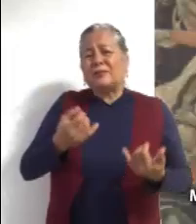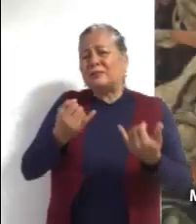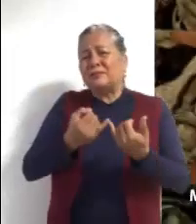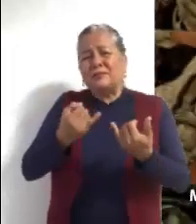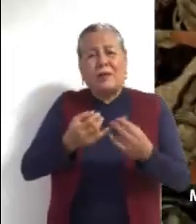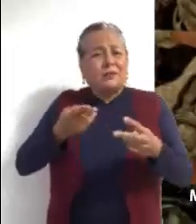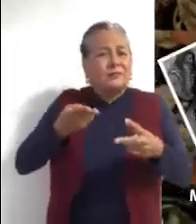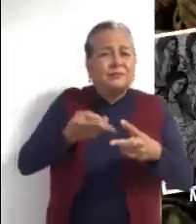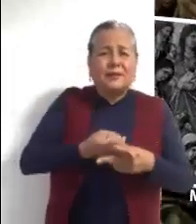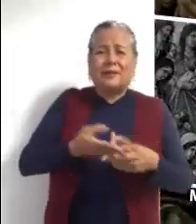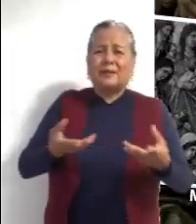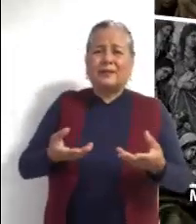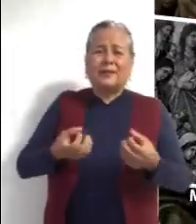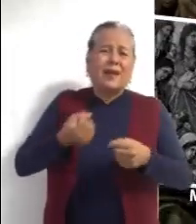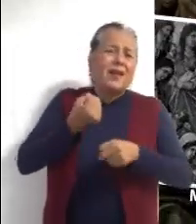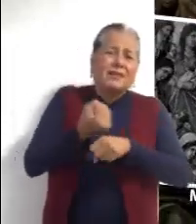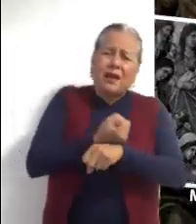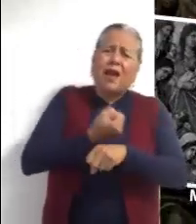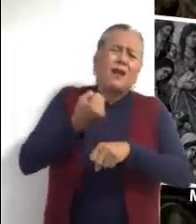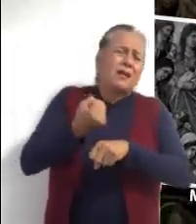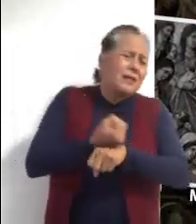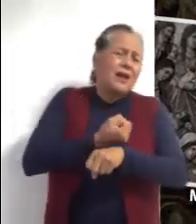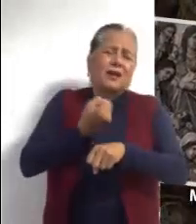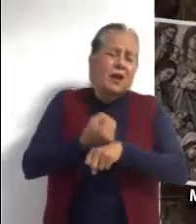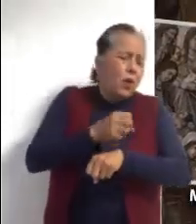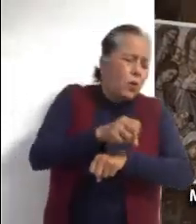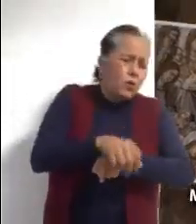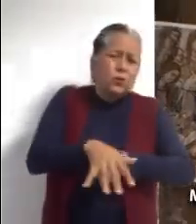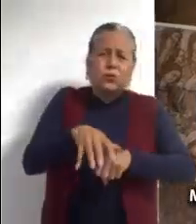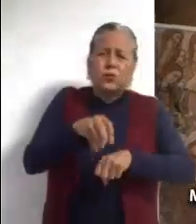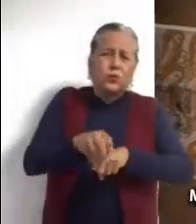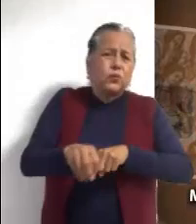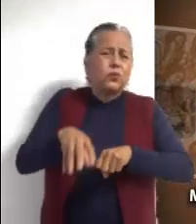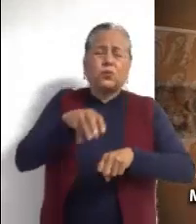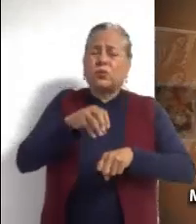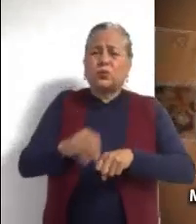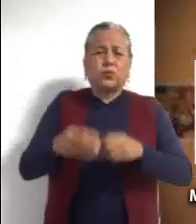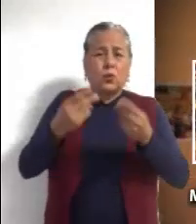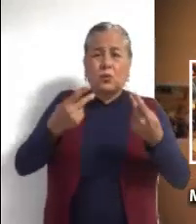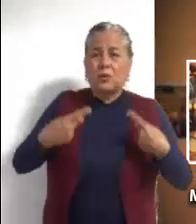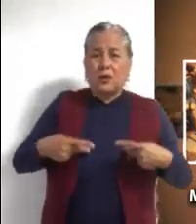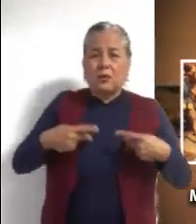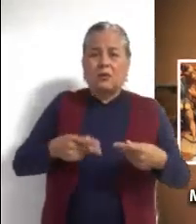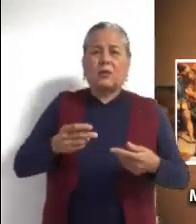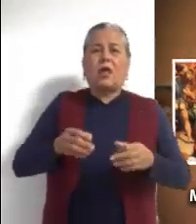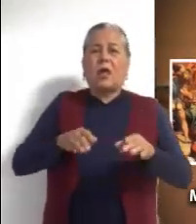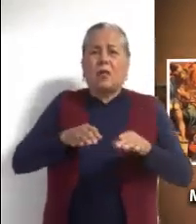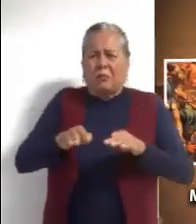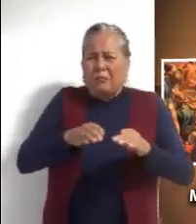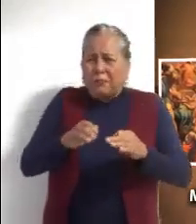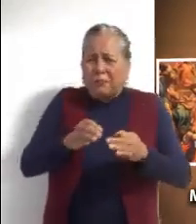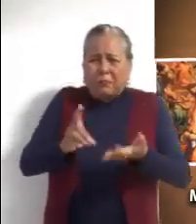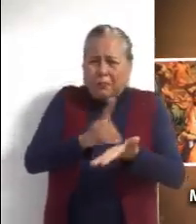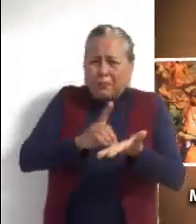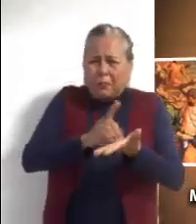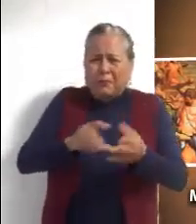Sangre inocente y anónima derramada a manos de los grupos y mafias O por ineptitud de los gobiernos Clama